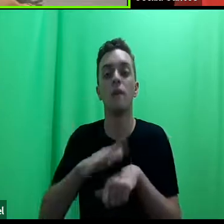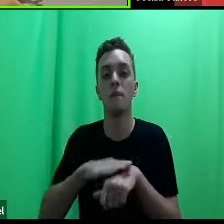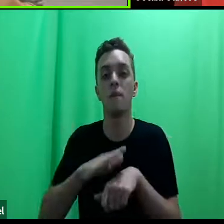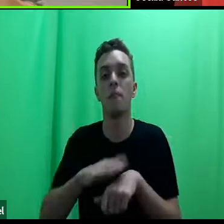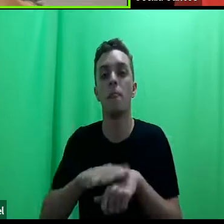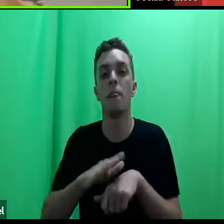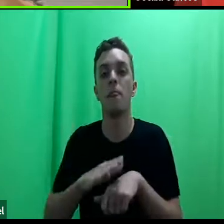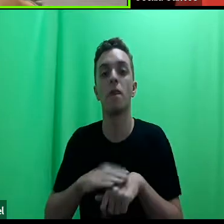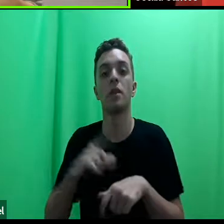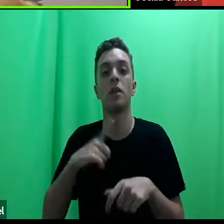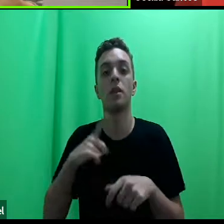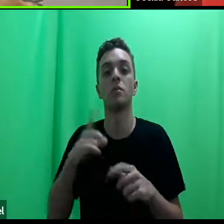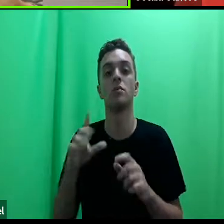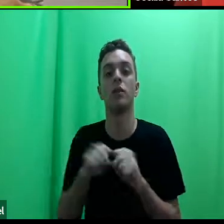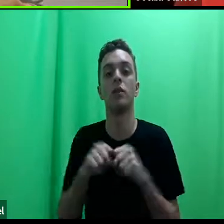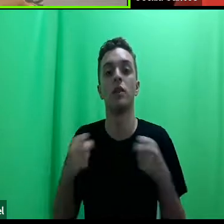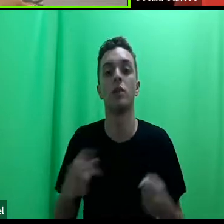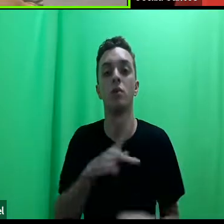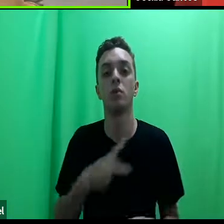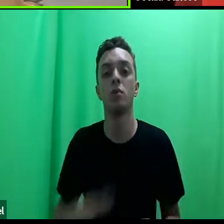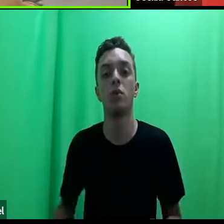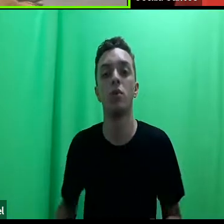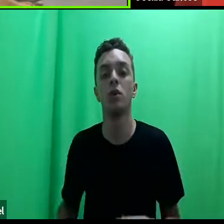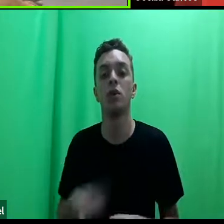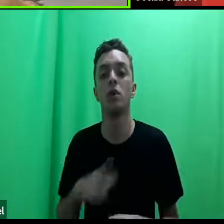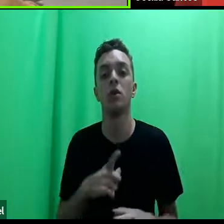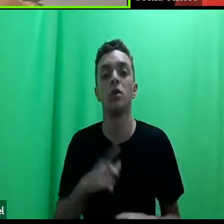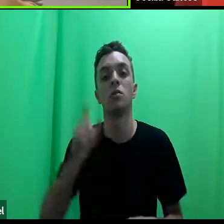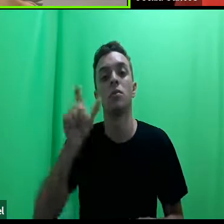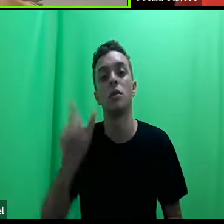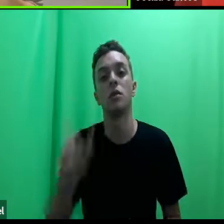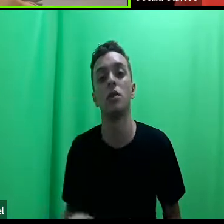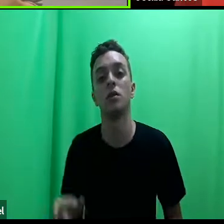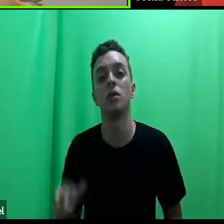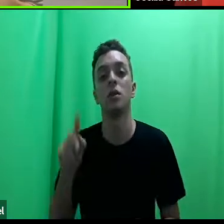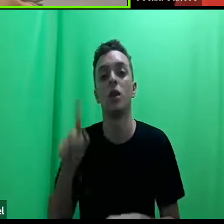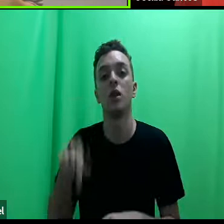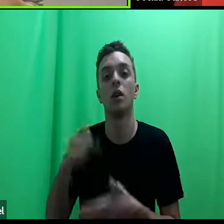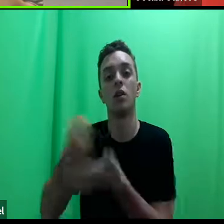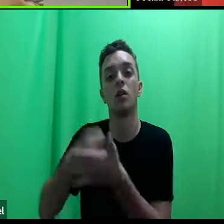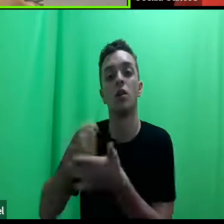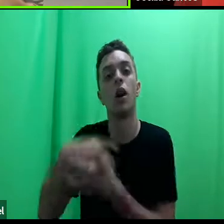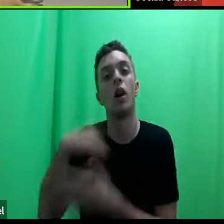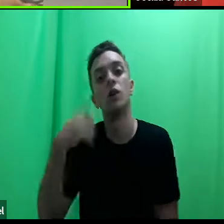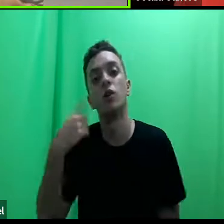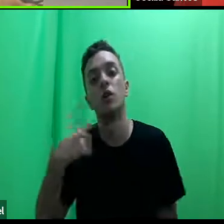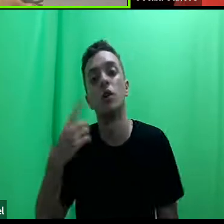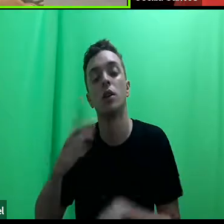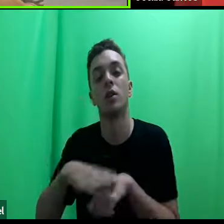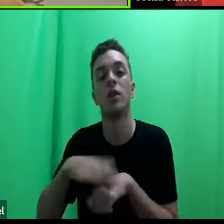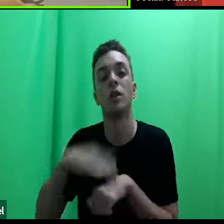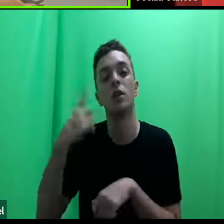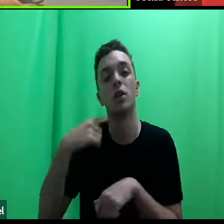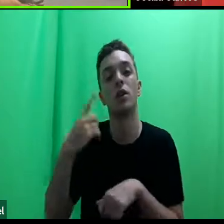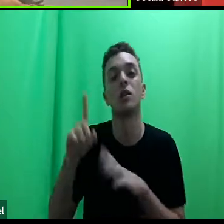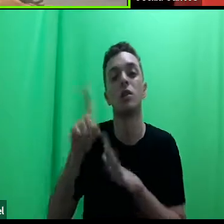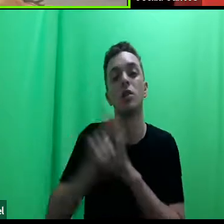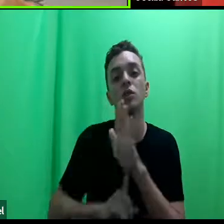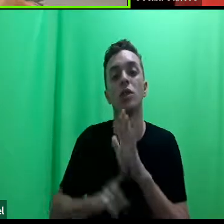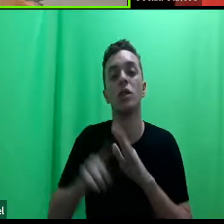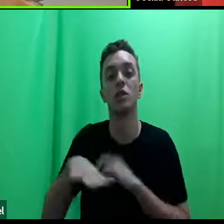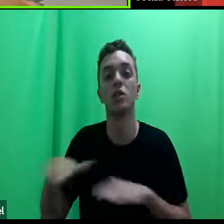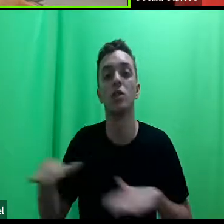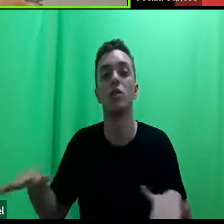defensores públicos, gente tem pessoas que são ativas, advogados, que fazem advoca-se com direitos da infância e